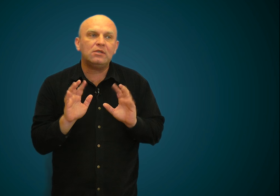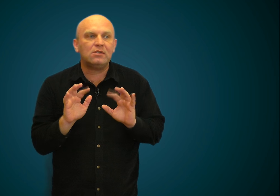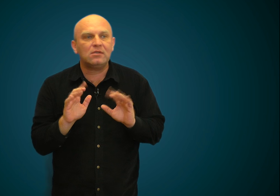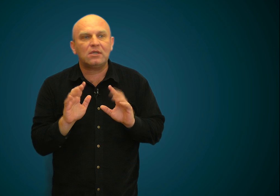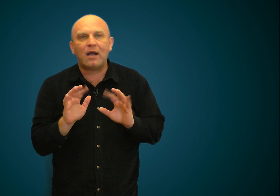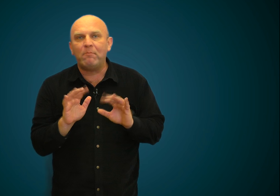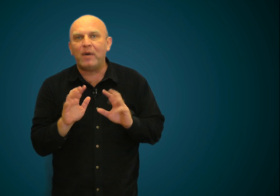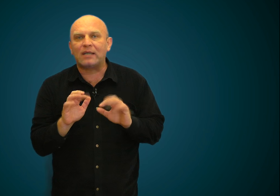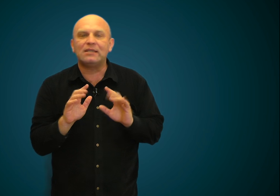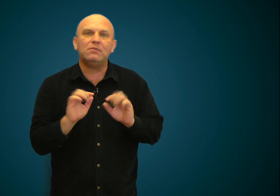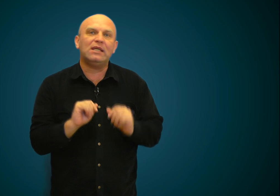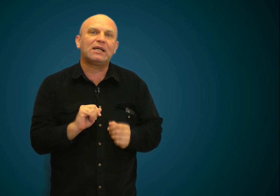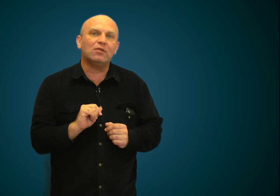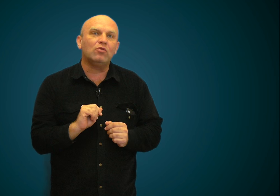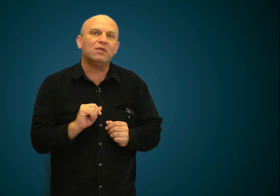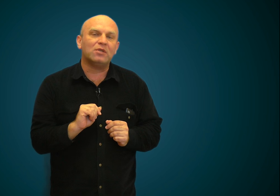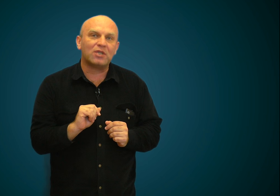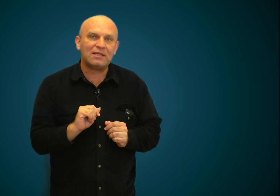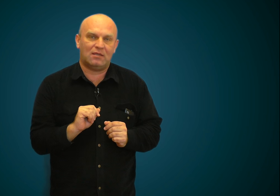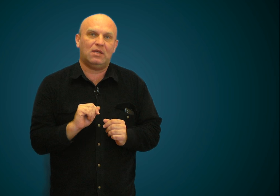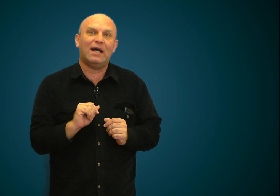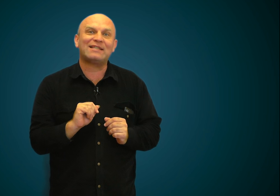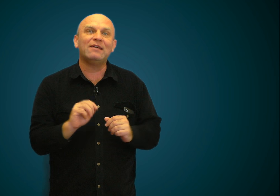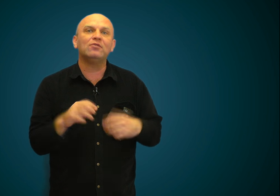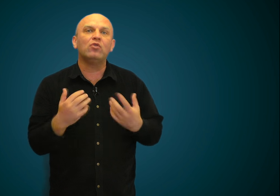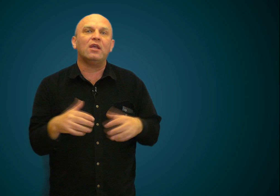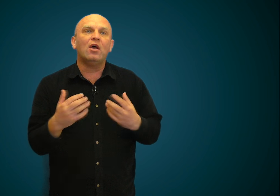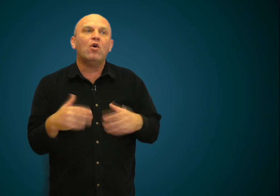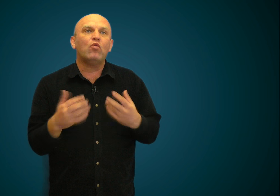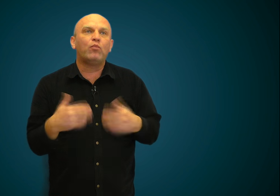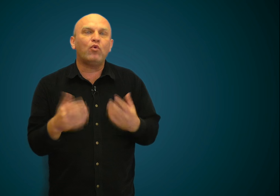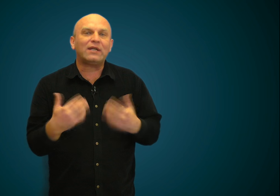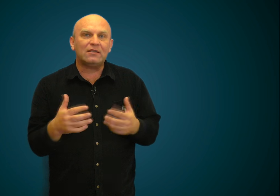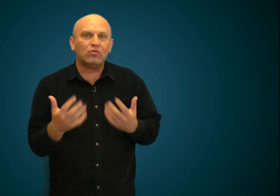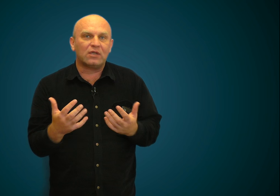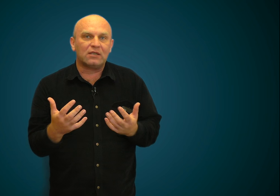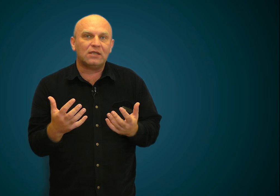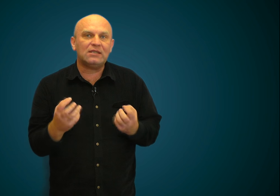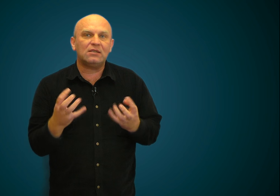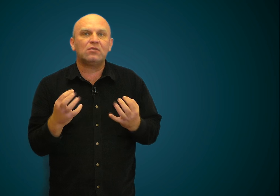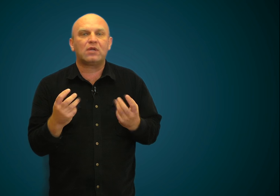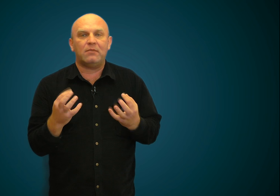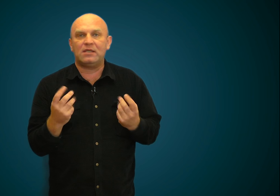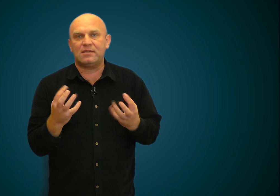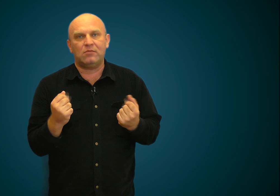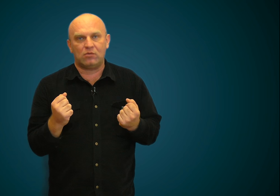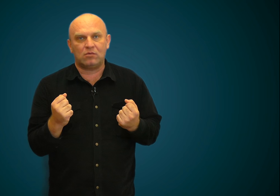компактными, экономными жестами, основной упор которых надо делать руками, кистями рук.